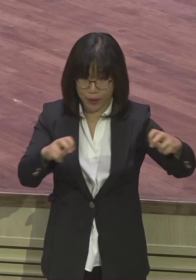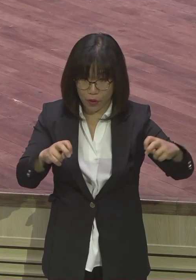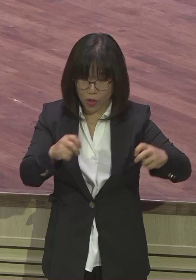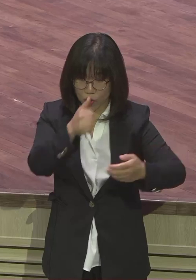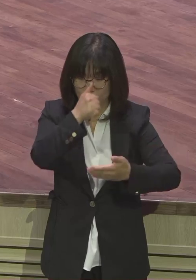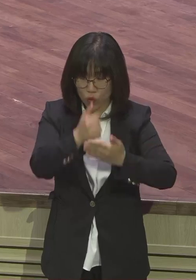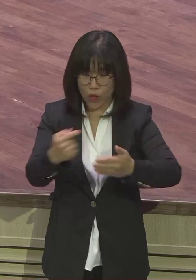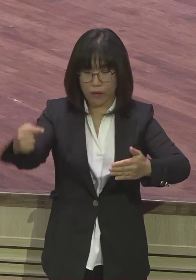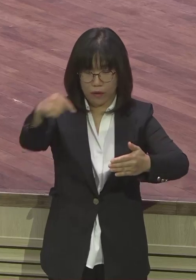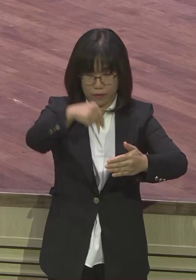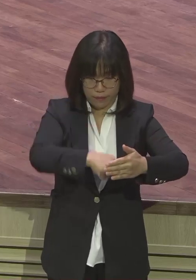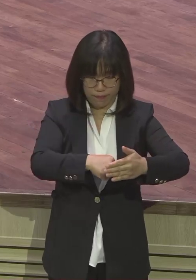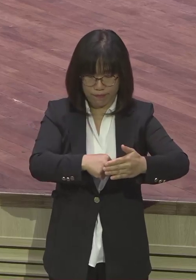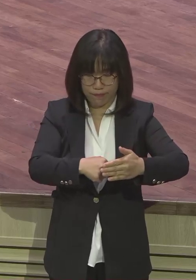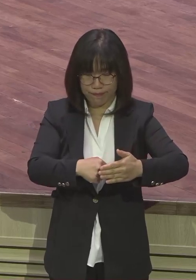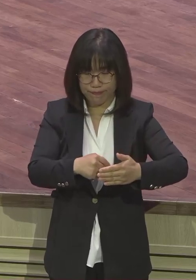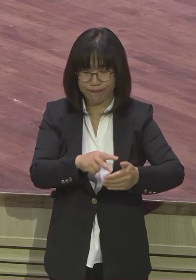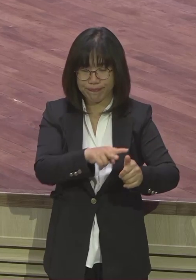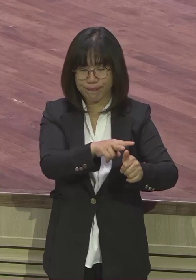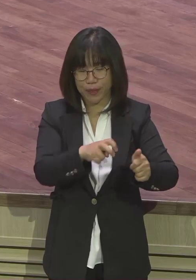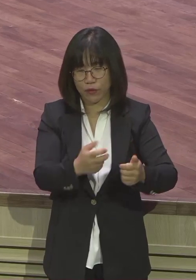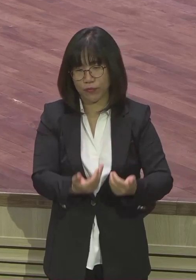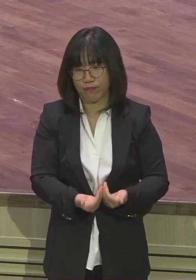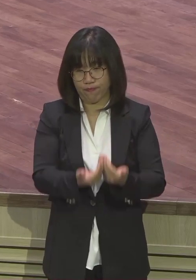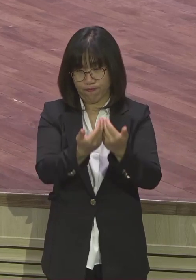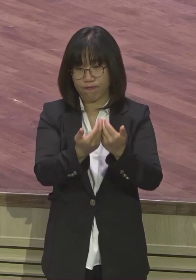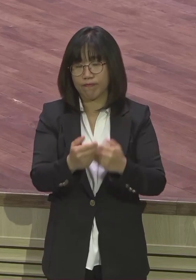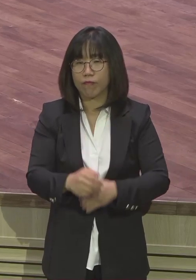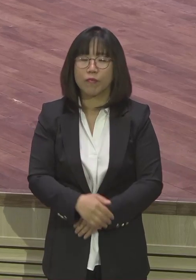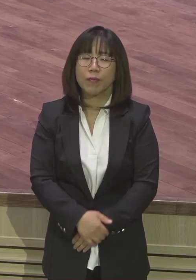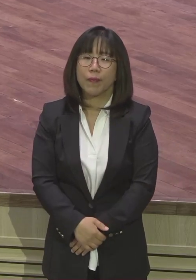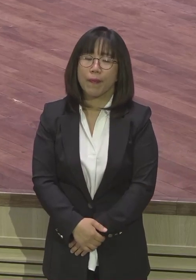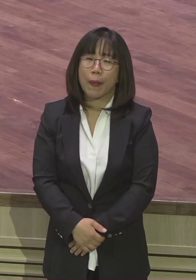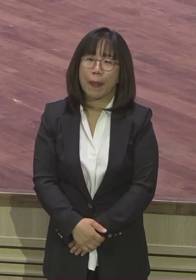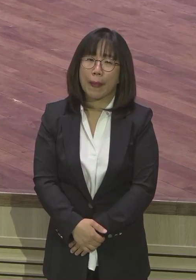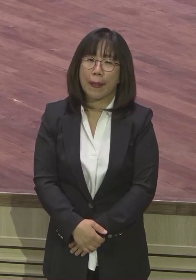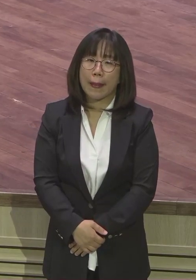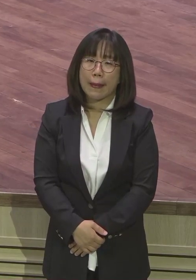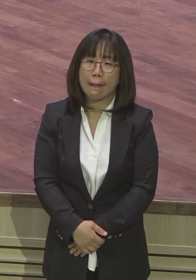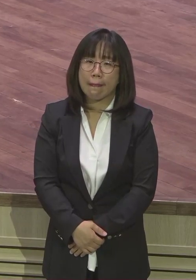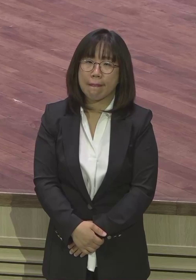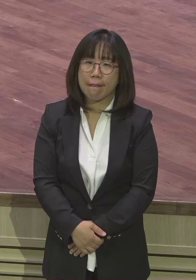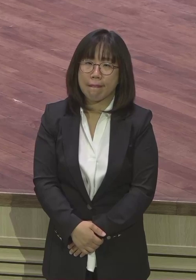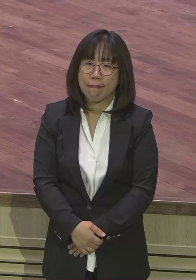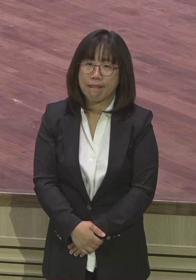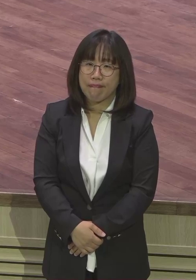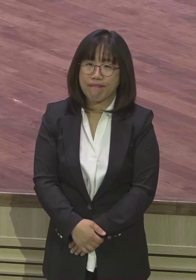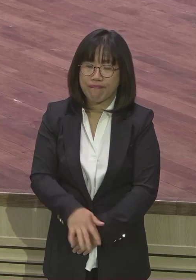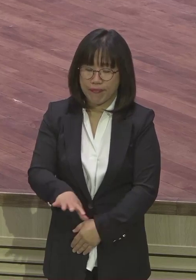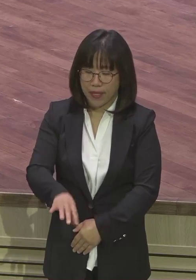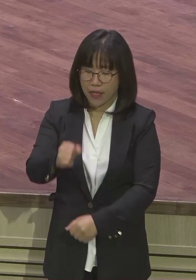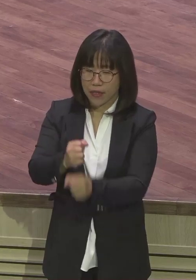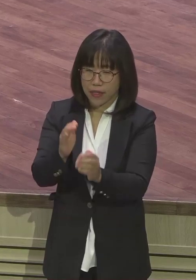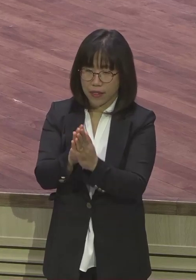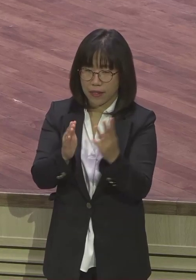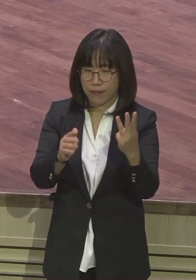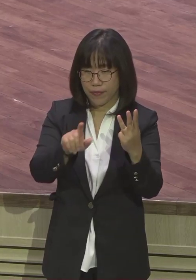시작된 겁니다. 이런 상황 가운데 하나님께서 모여 장세기 3장 15절 여자의 우손. 여자의 우손.